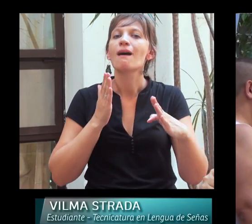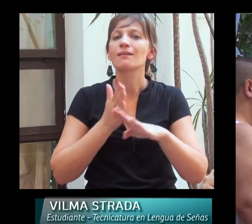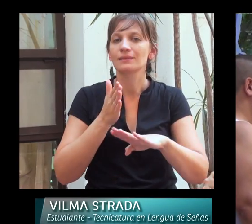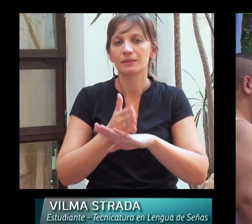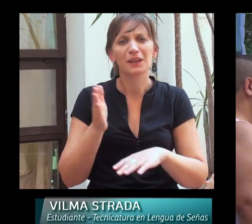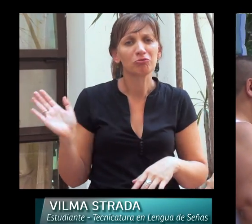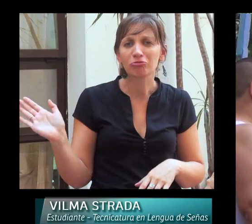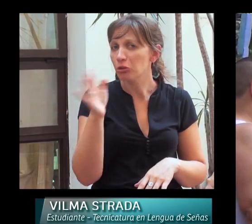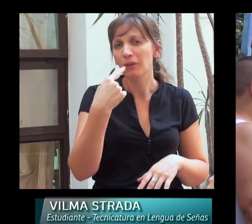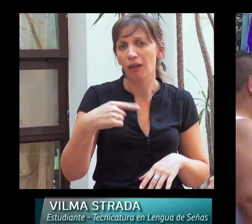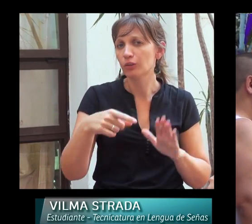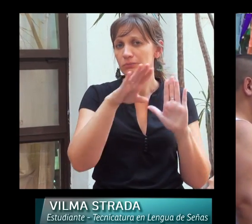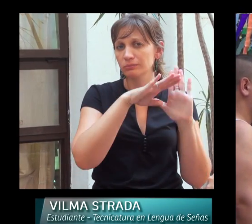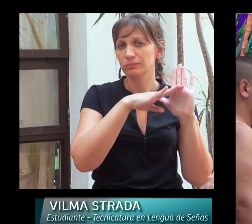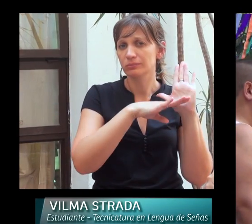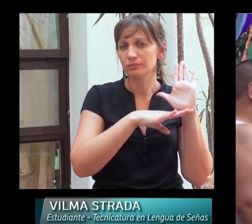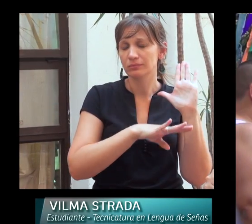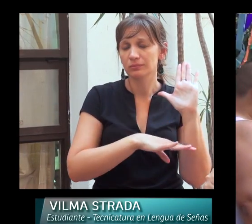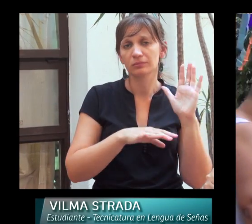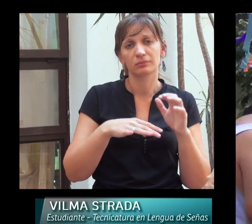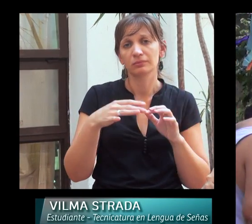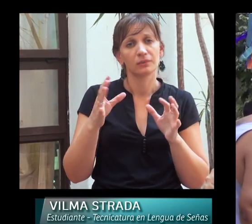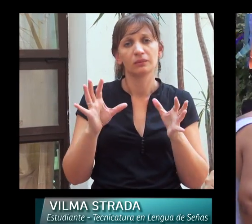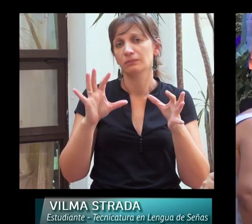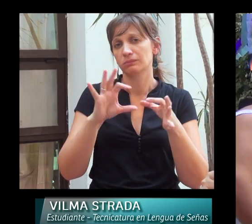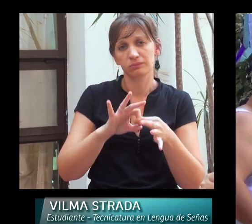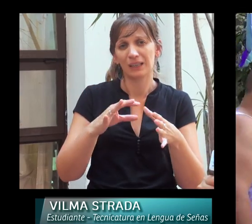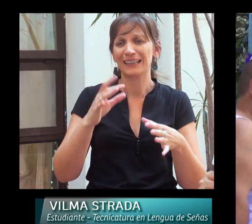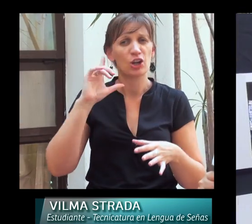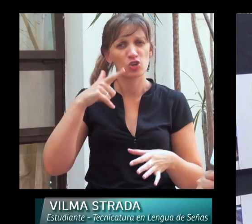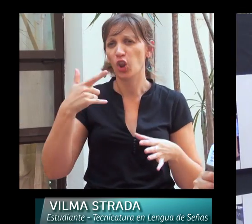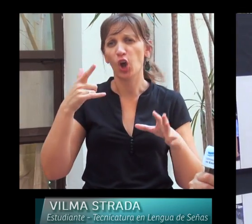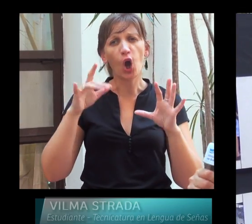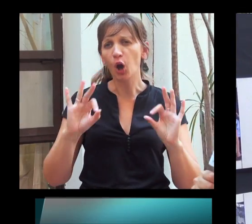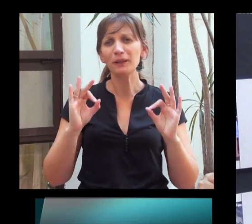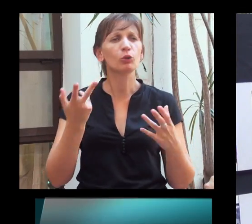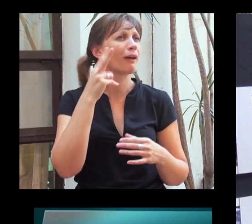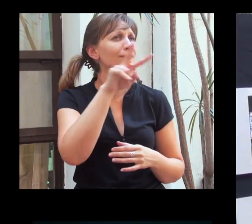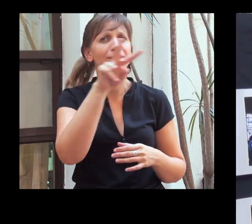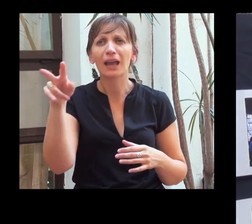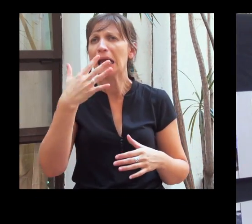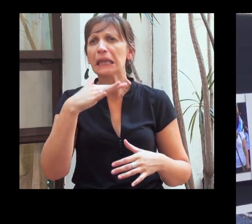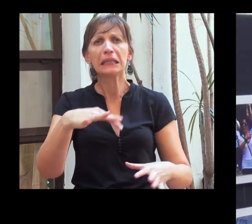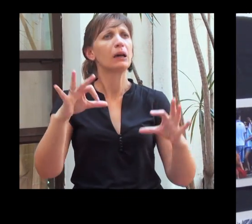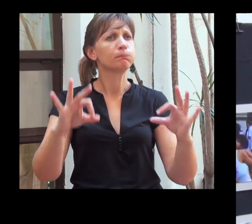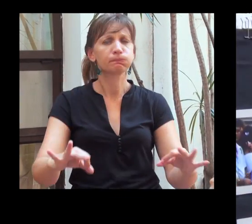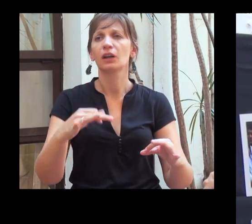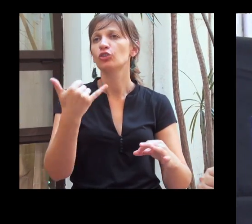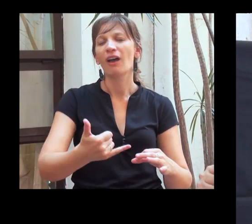accesible. decir, todas las cosas que están pensadas para hoy a la noche tienen que ver con que los sordos puedan participar plenamente. Entonces hay